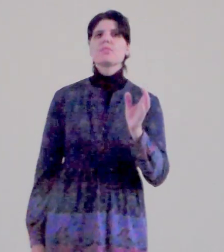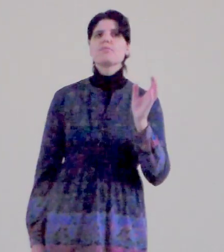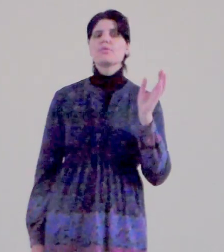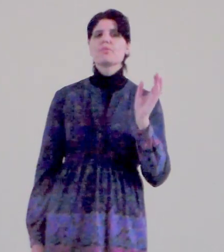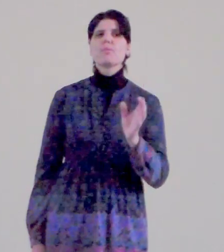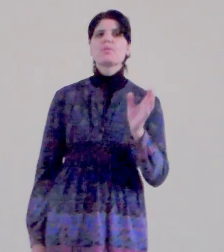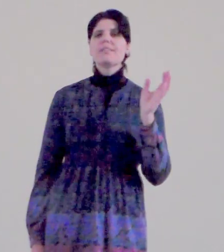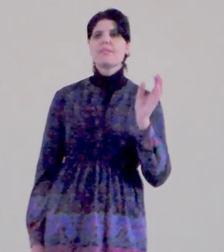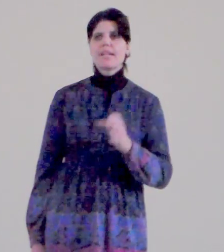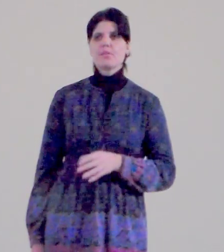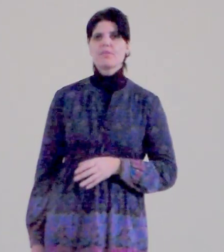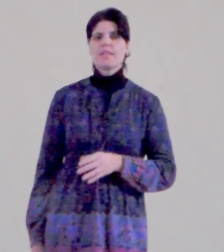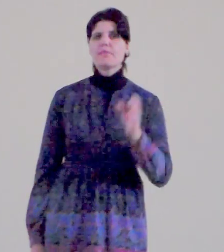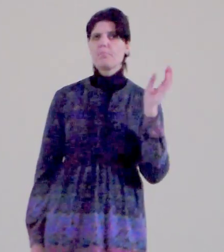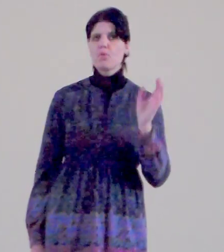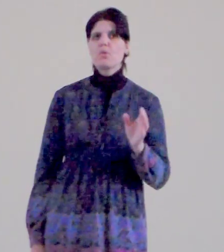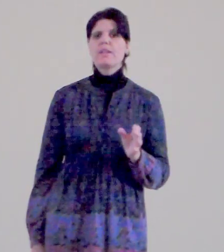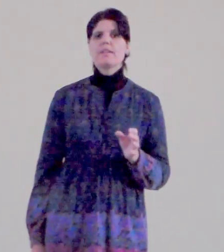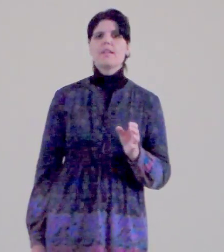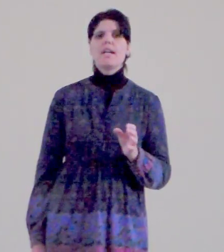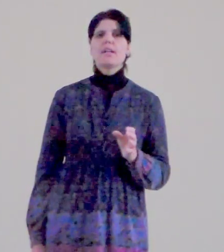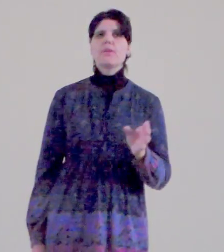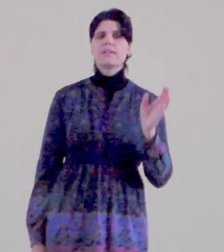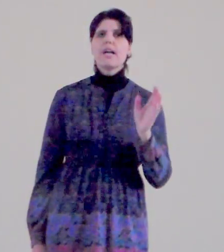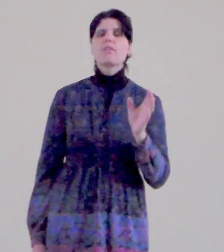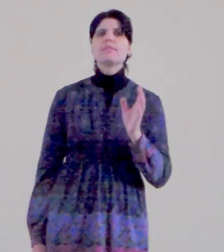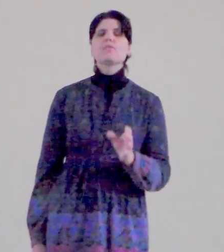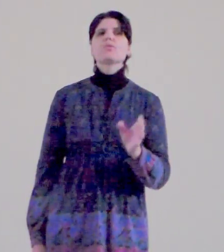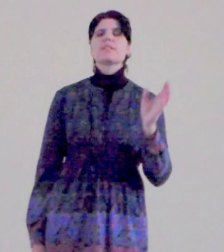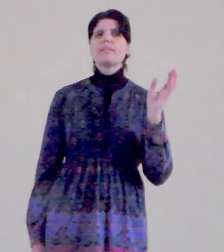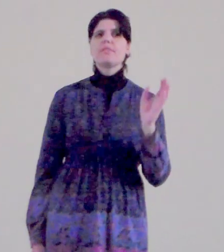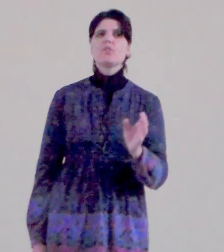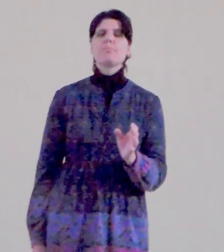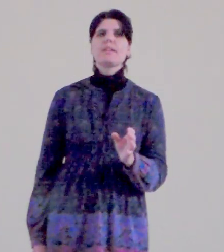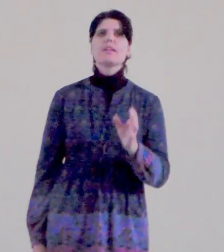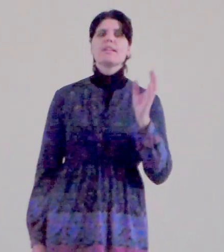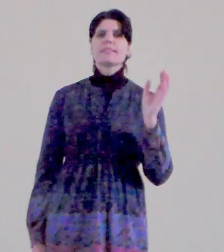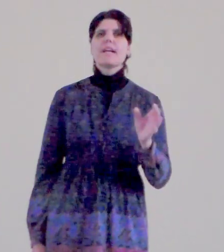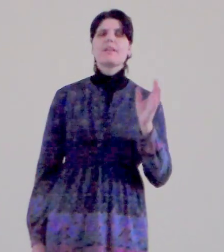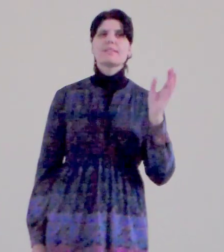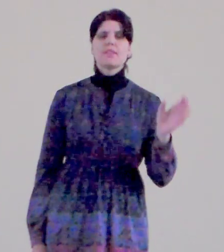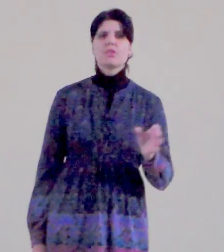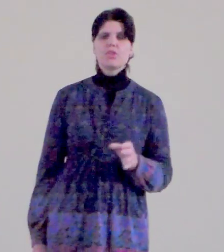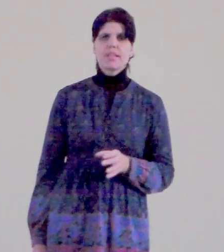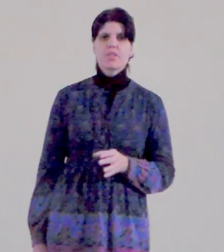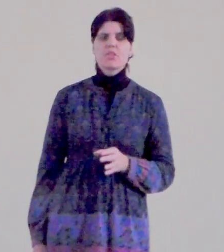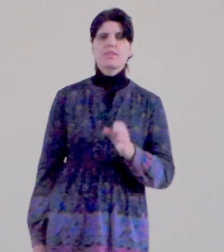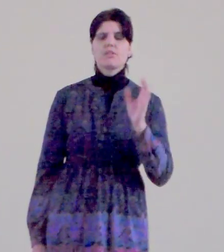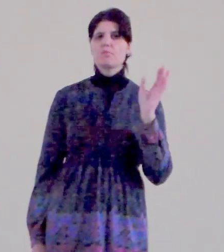život svobodný, být v radosti a v pokoji, Haleluja, takový život, který vydobil za vlast Ježíštá křiží, takže